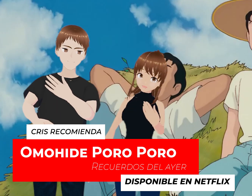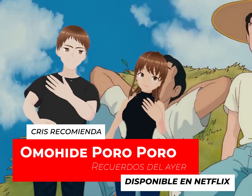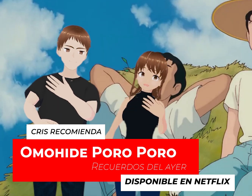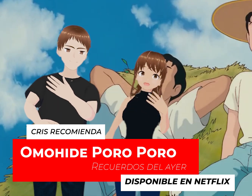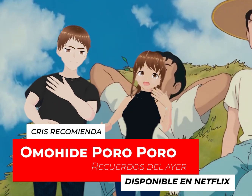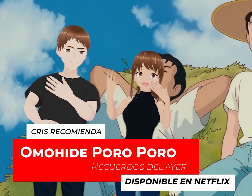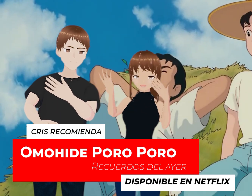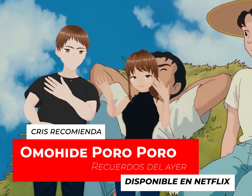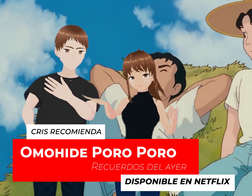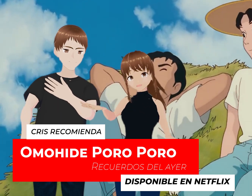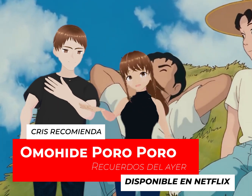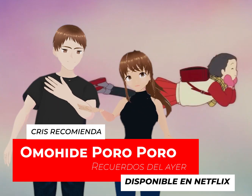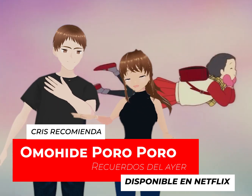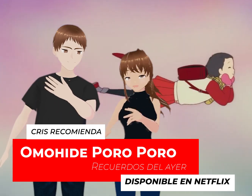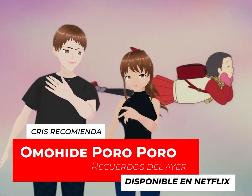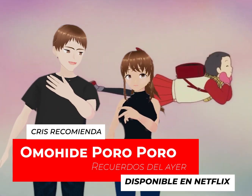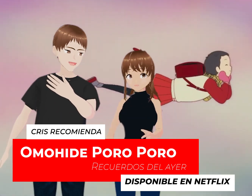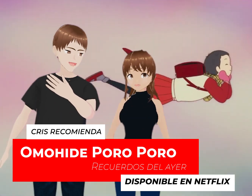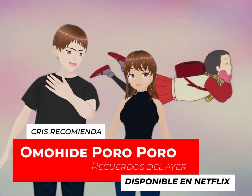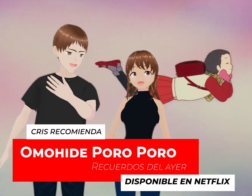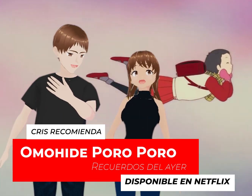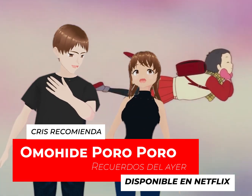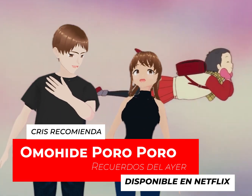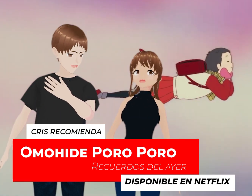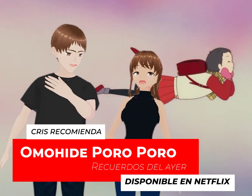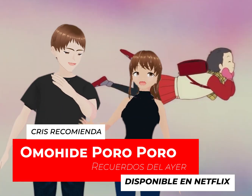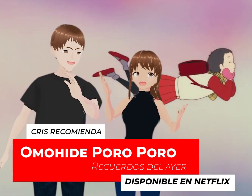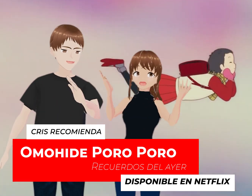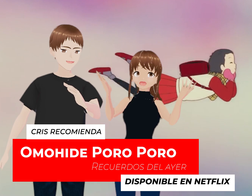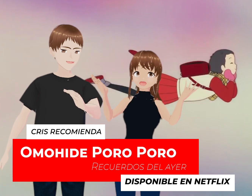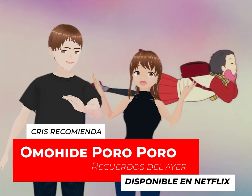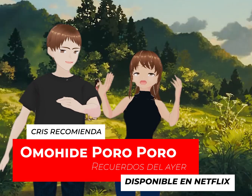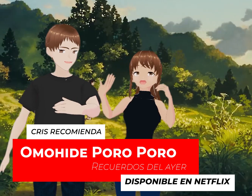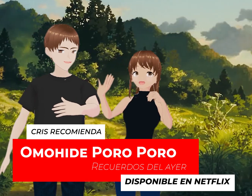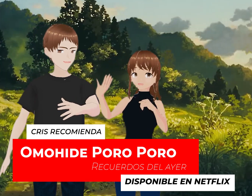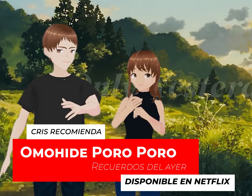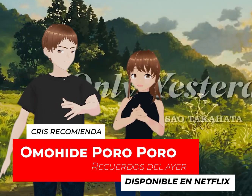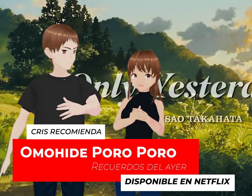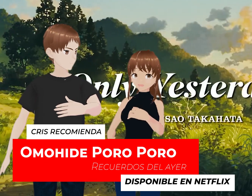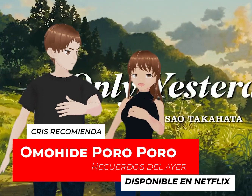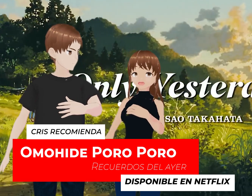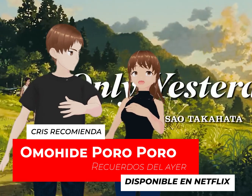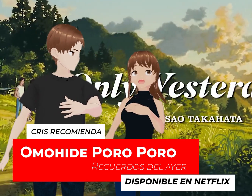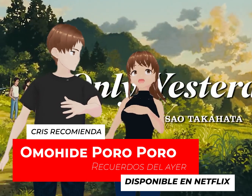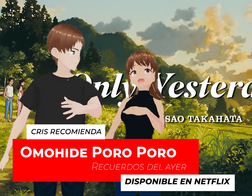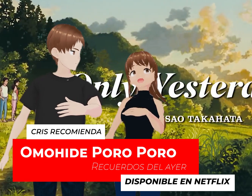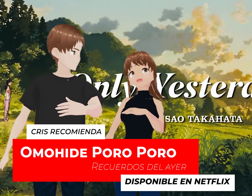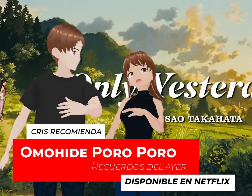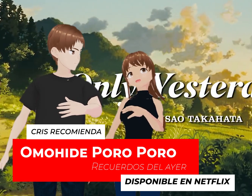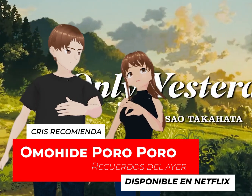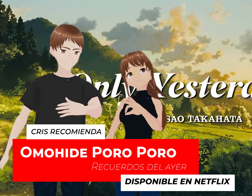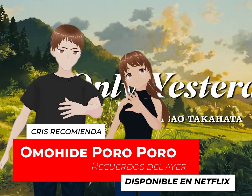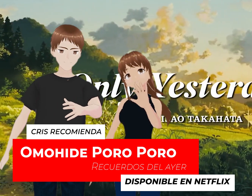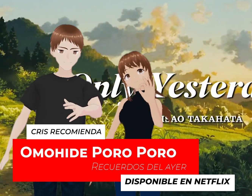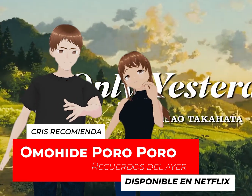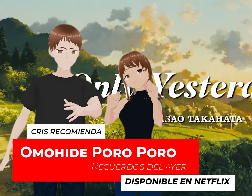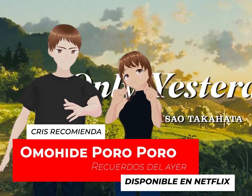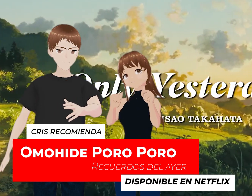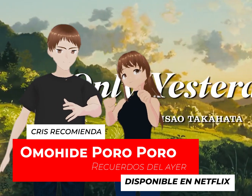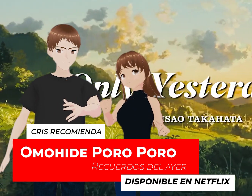corazoncito Animado En esta ocasión La encuentran En Netflix Y Es